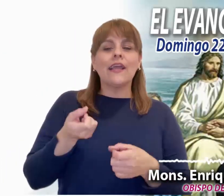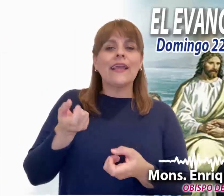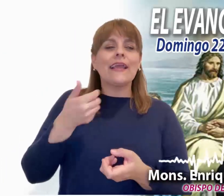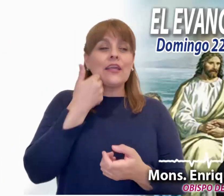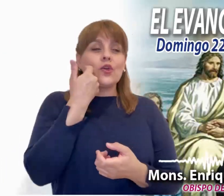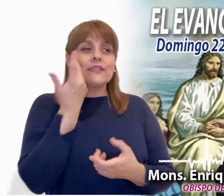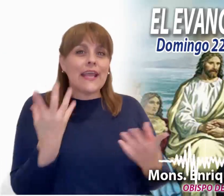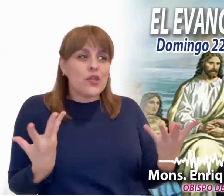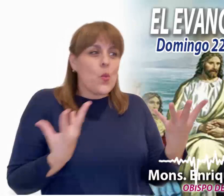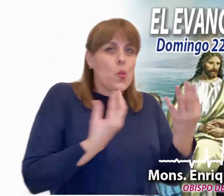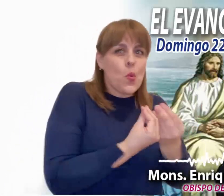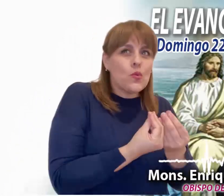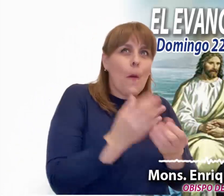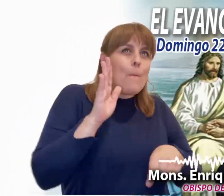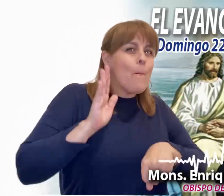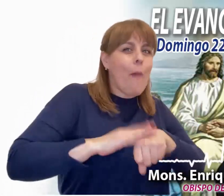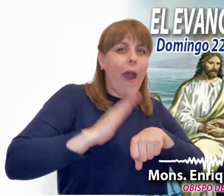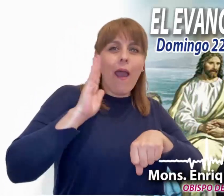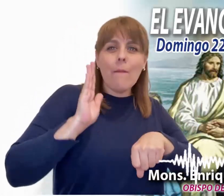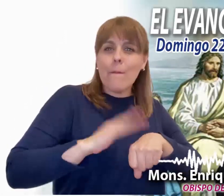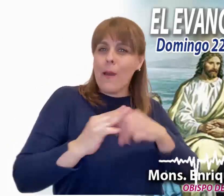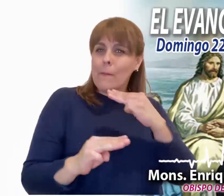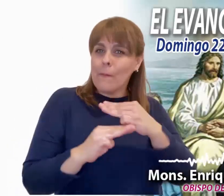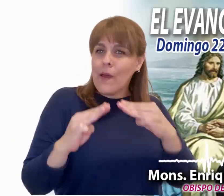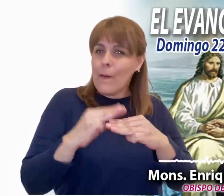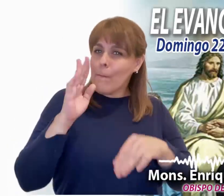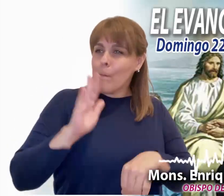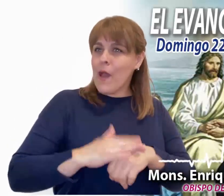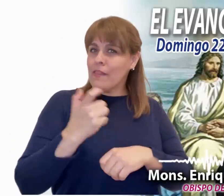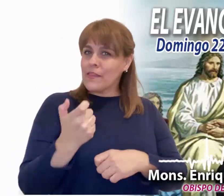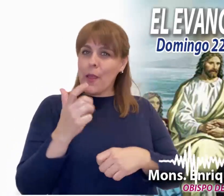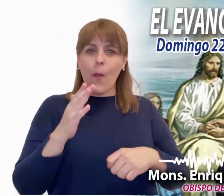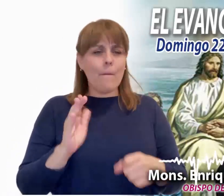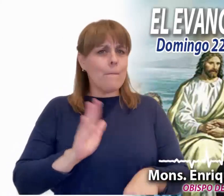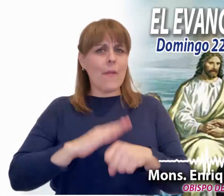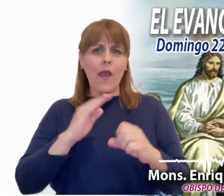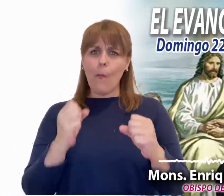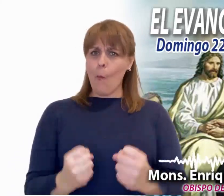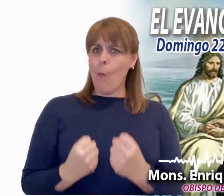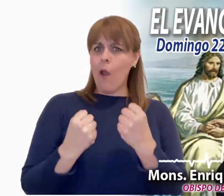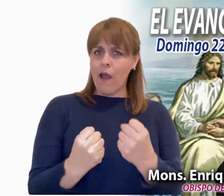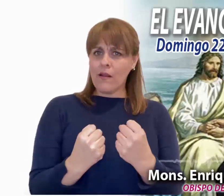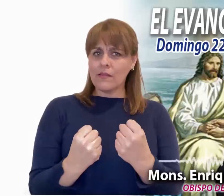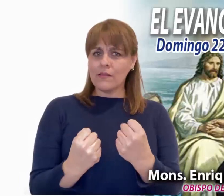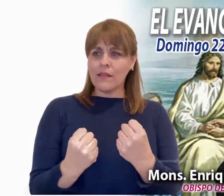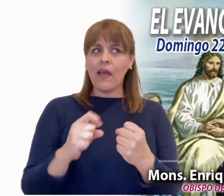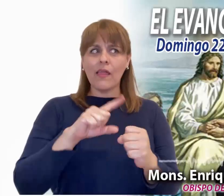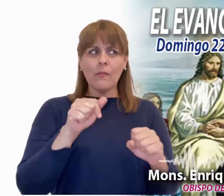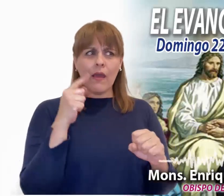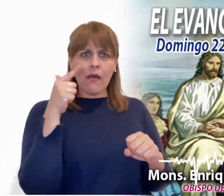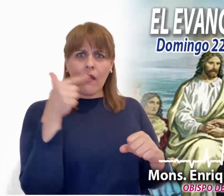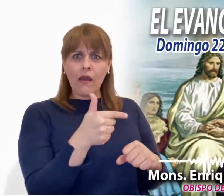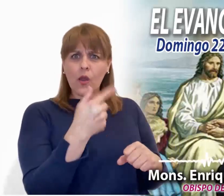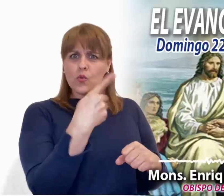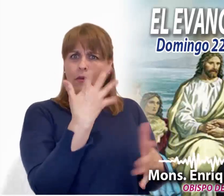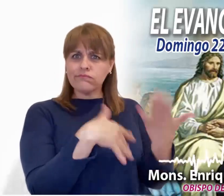sus sueños de grandeza, cimentados en las fórmulas materiales, económicas y militares. Hasta en